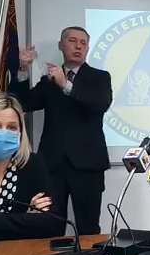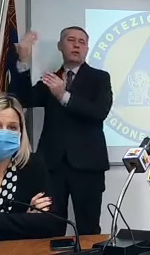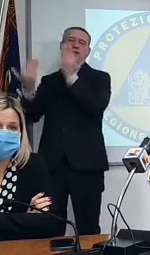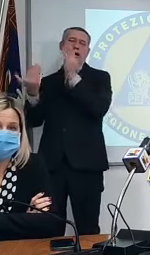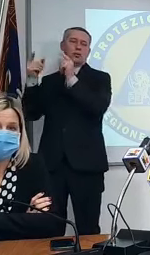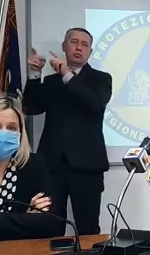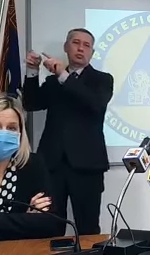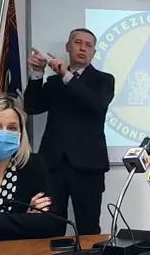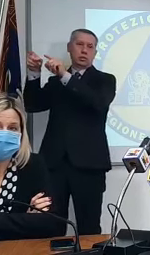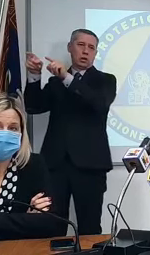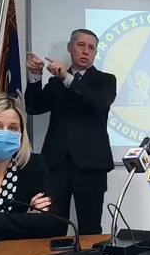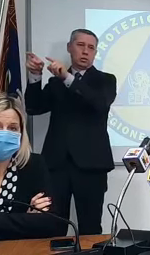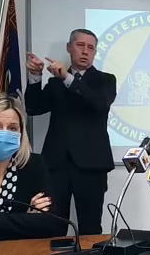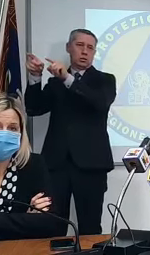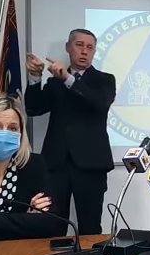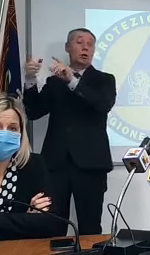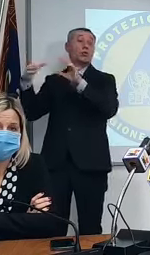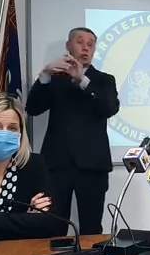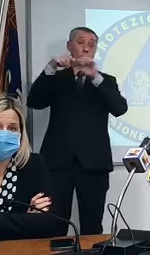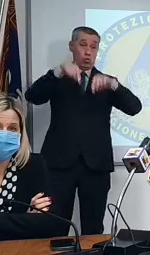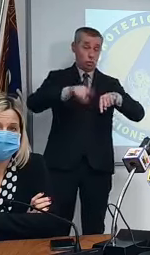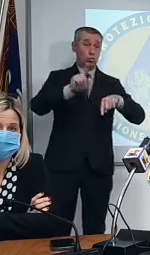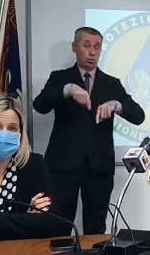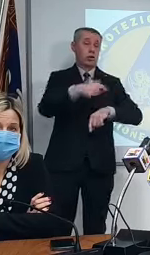irrilevante l'elemento delle vaccinazioni